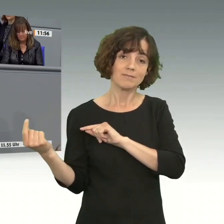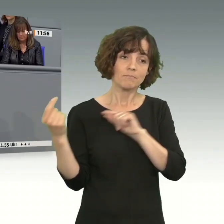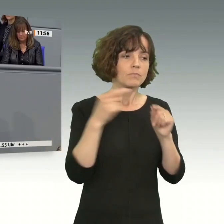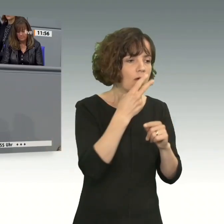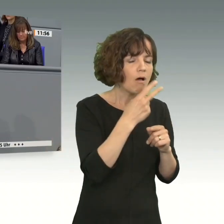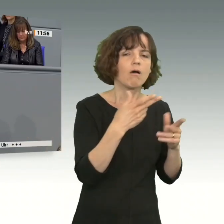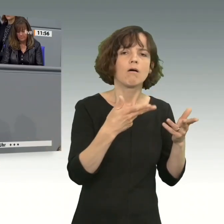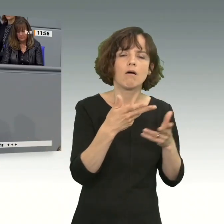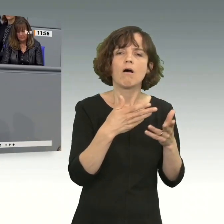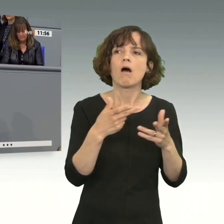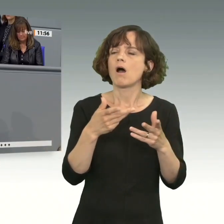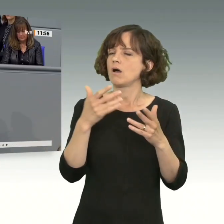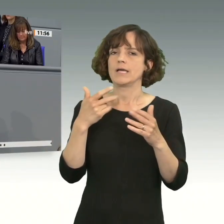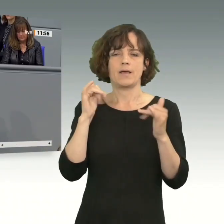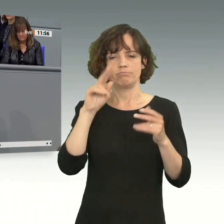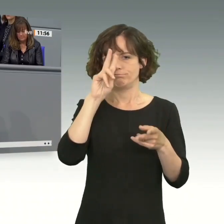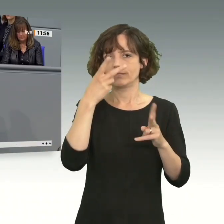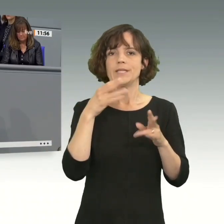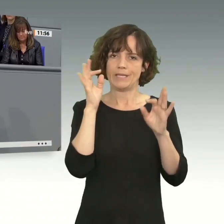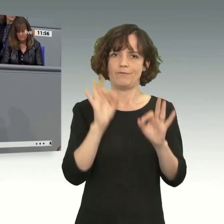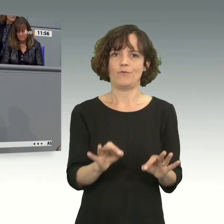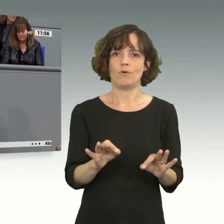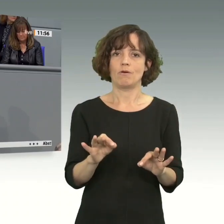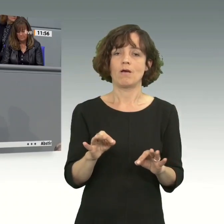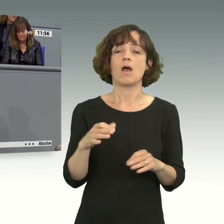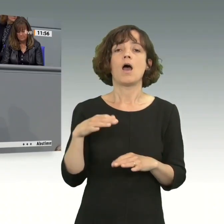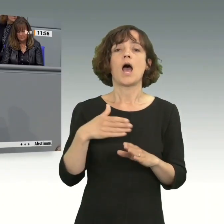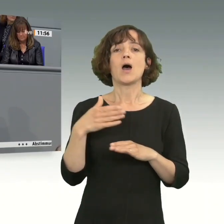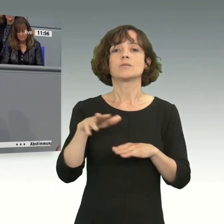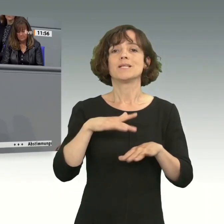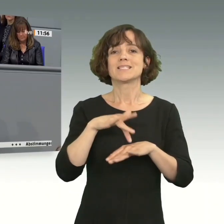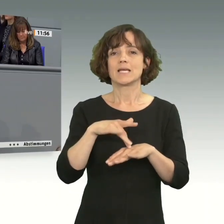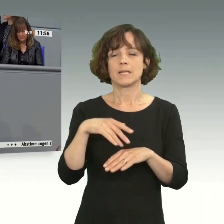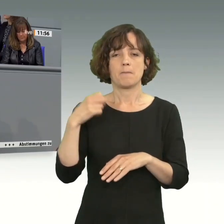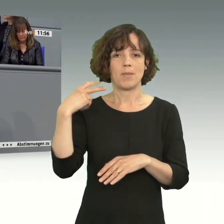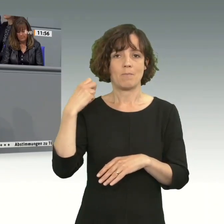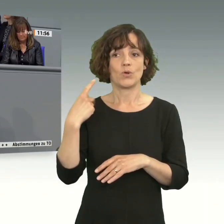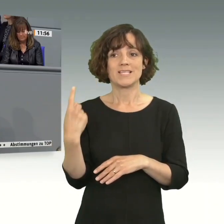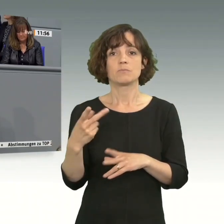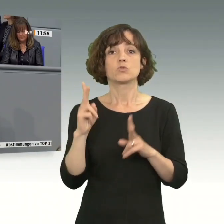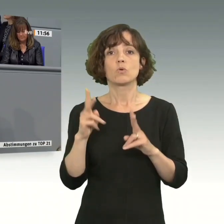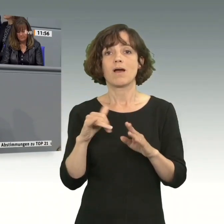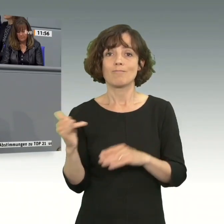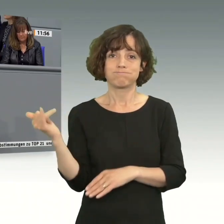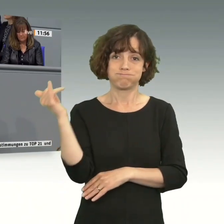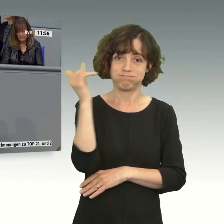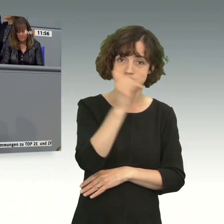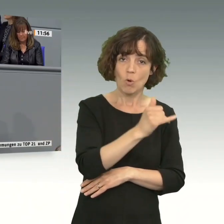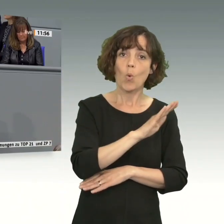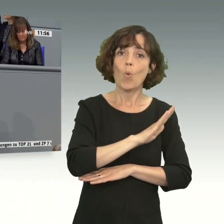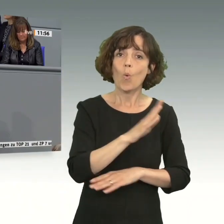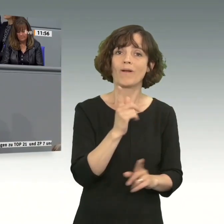Ratifikation des Mercosur-Abkommens sind. Die Außenministerin Baerbock ist sogar nach Brasilien geflogen, ohne dort ihren